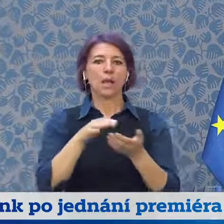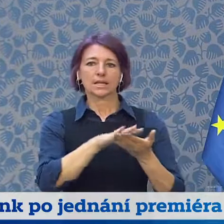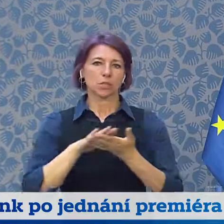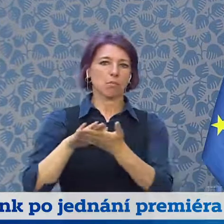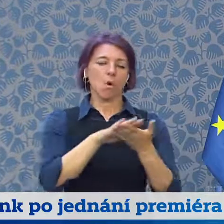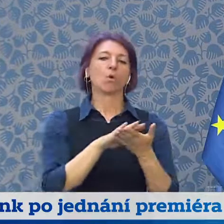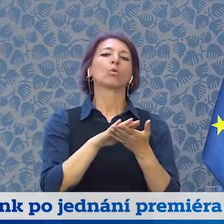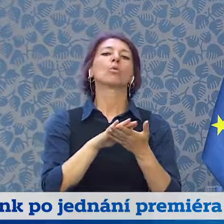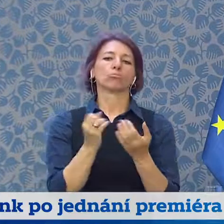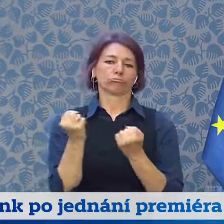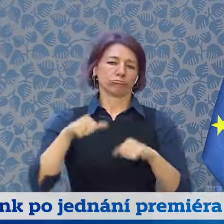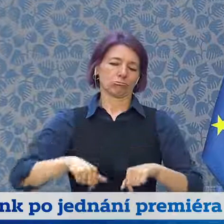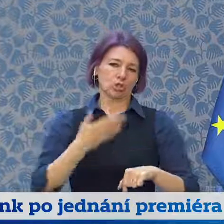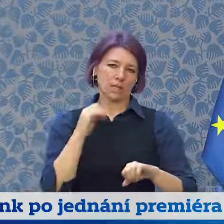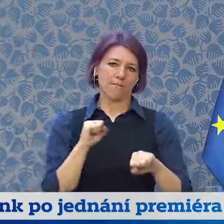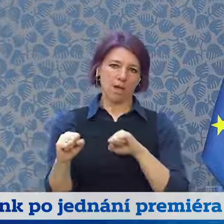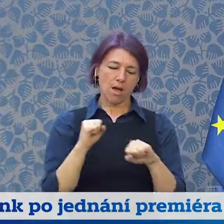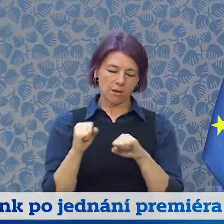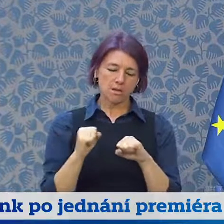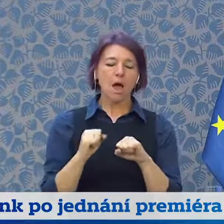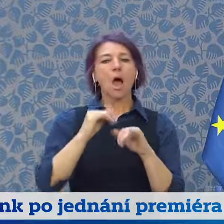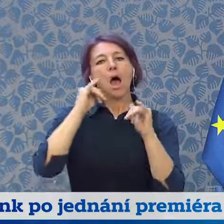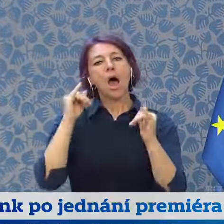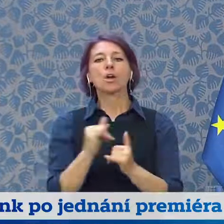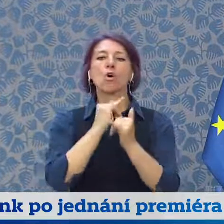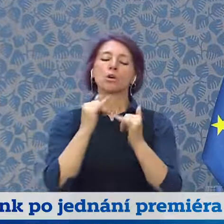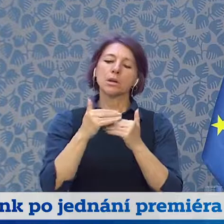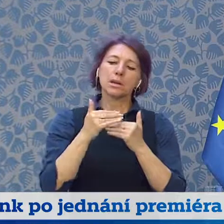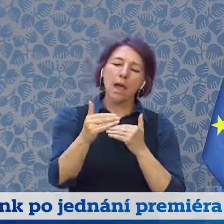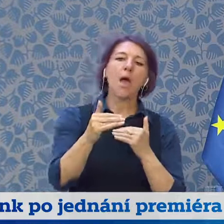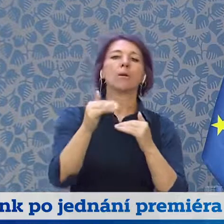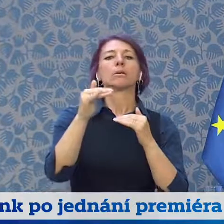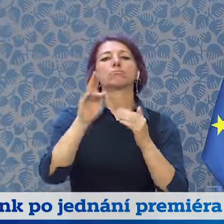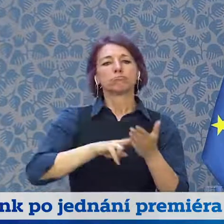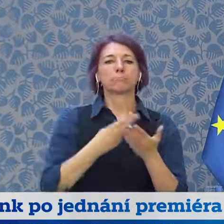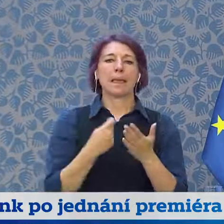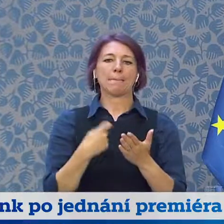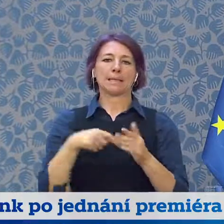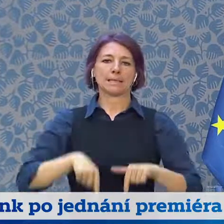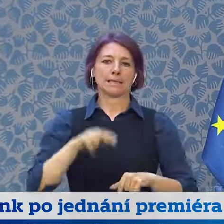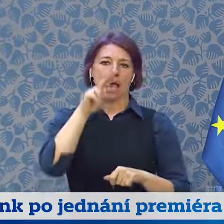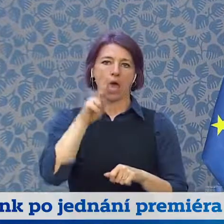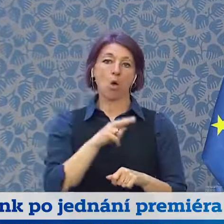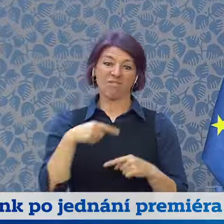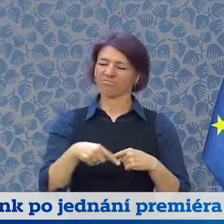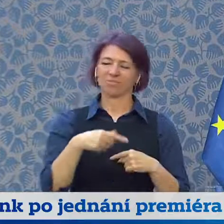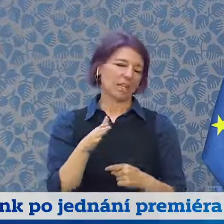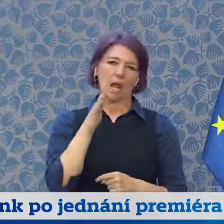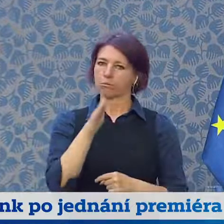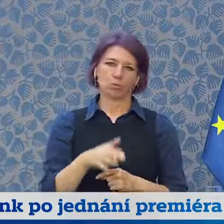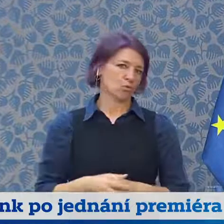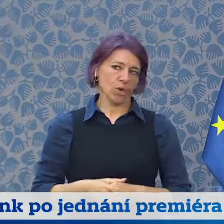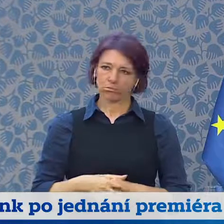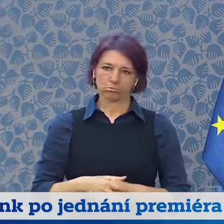době předsednictví tématem určitě nebude, nebylo by to ani z objektivních důvodů